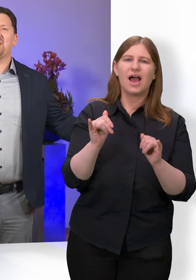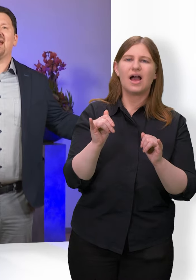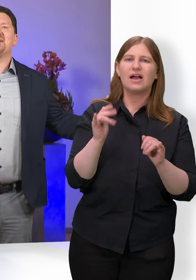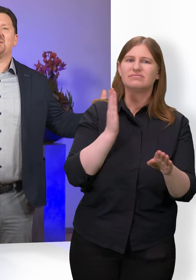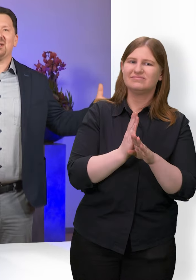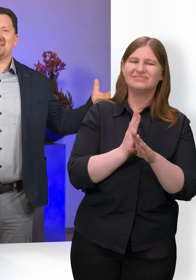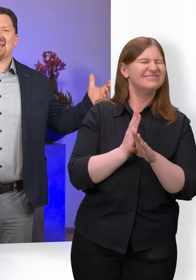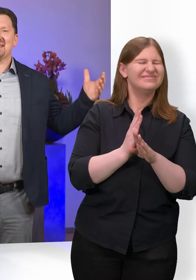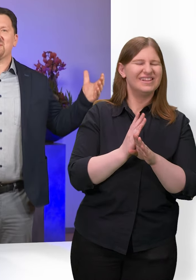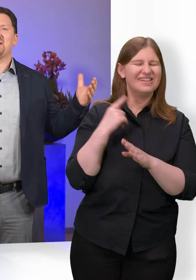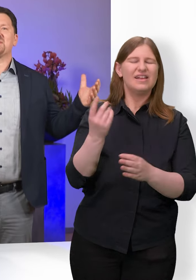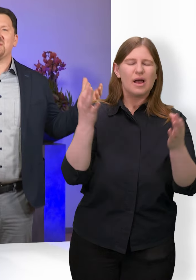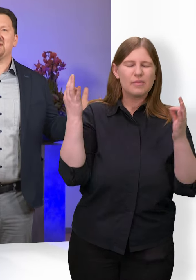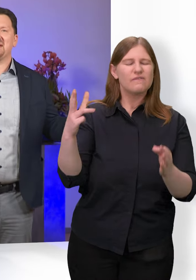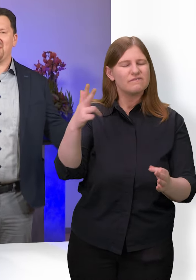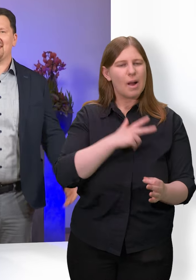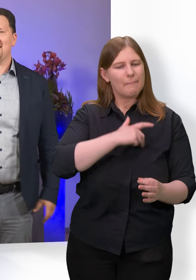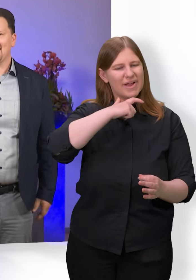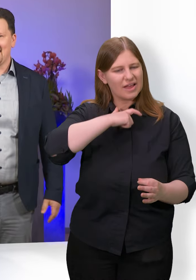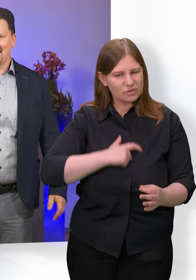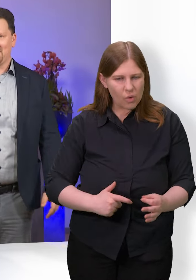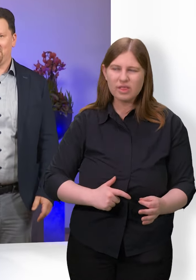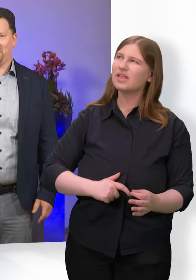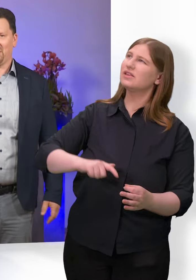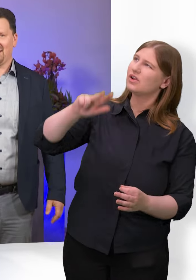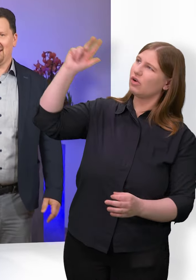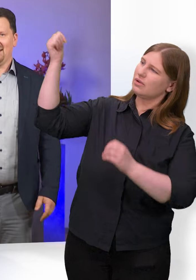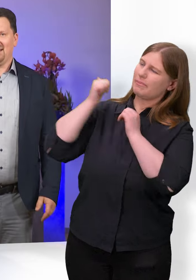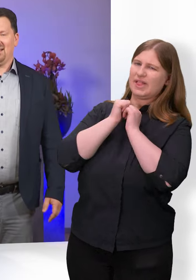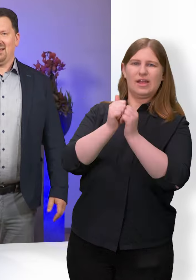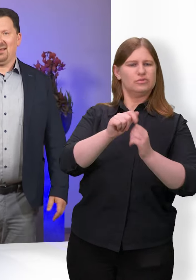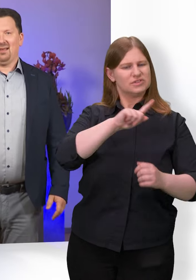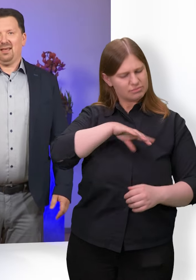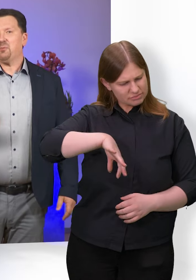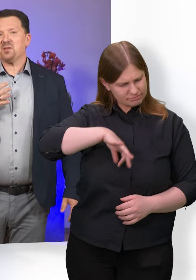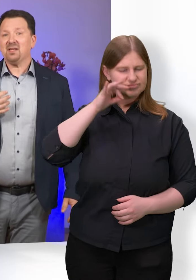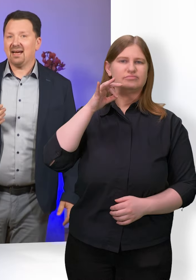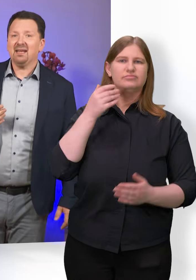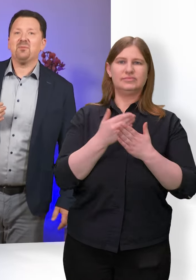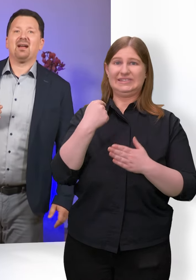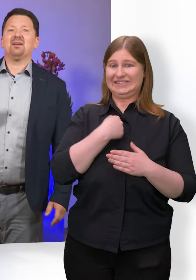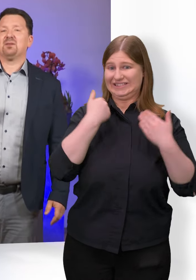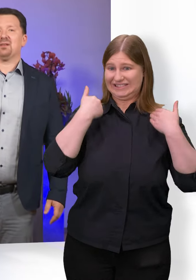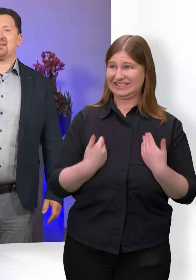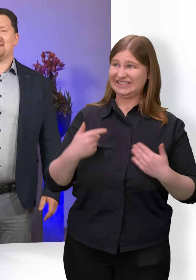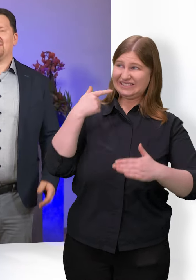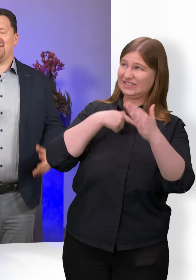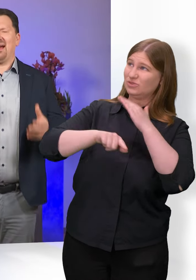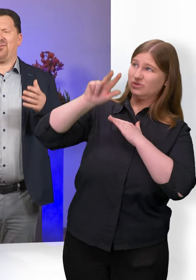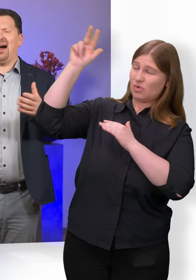Begleitung Gottes ganz persönlich bei sich entdeckt. Ich persönlich erkenne die Begleitung Gottes vor